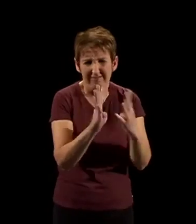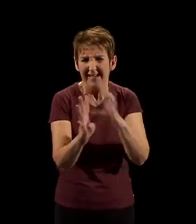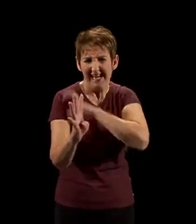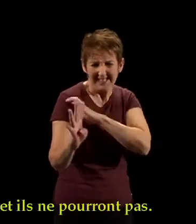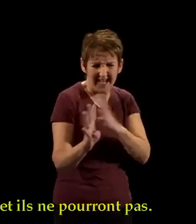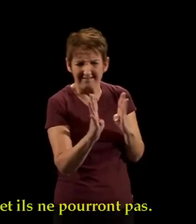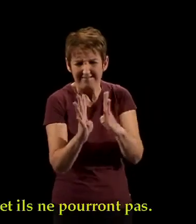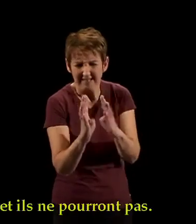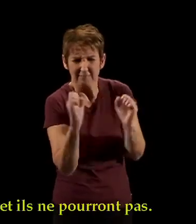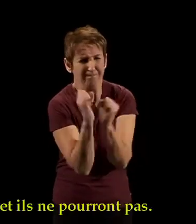et ils ne pourront pas.